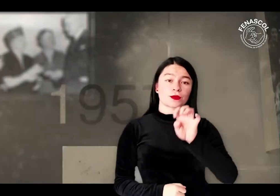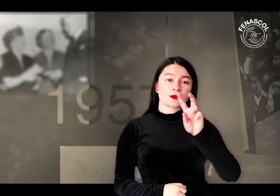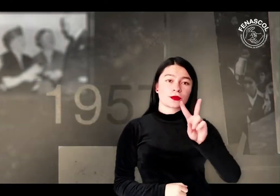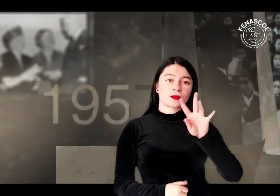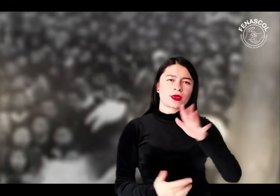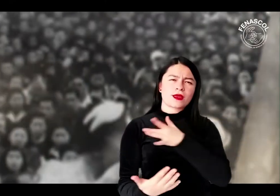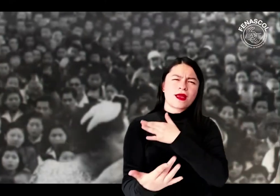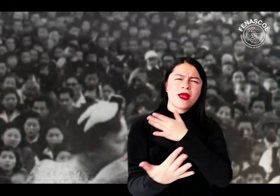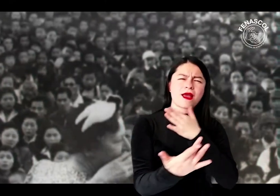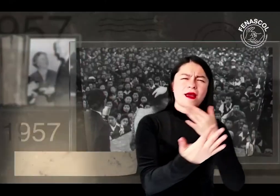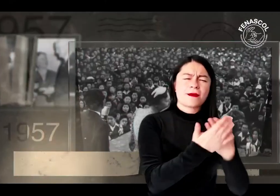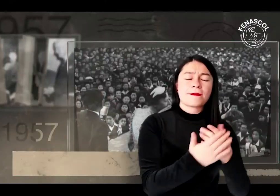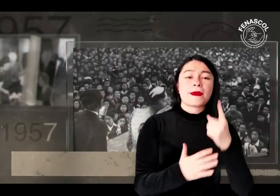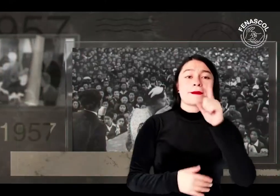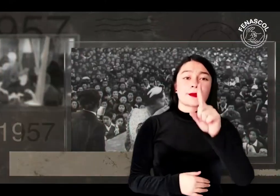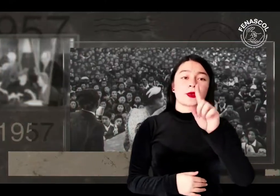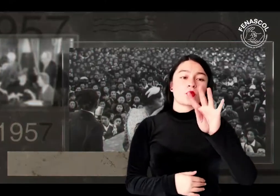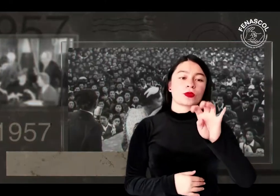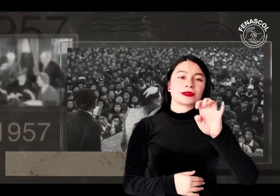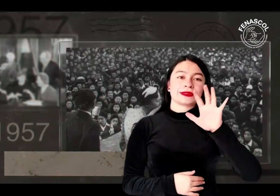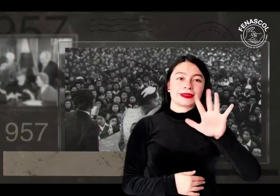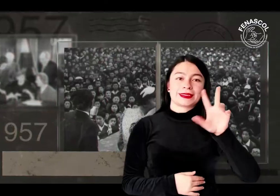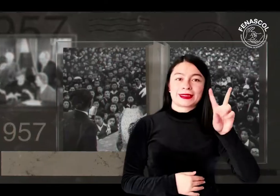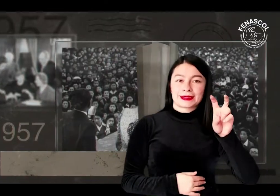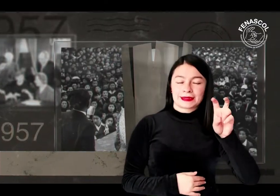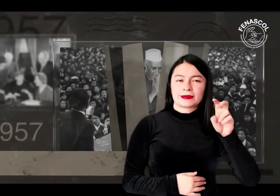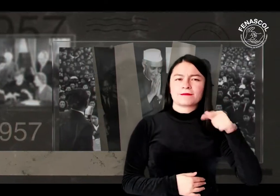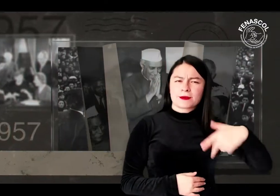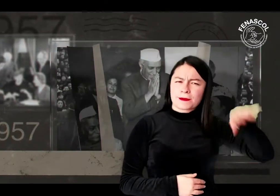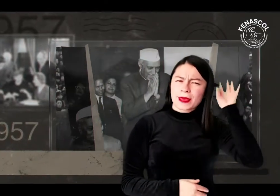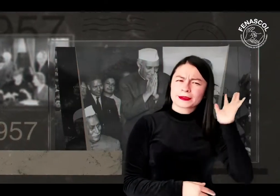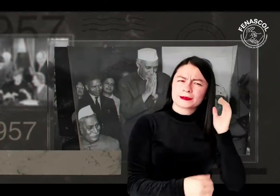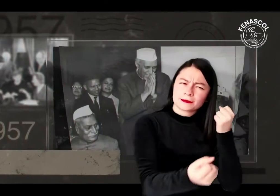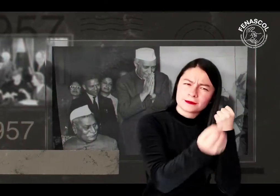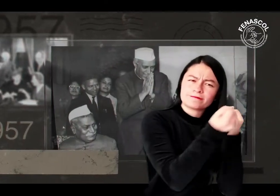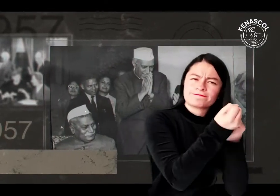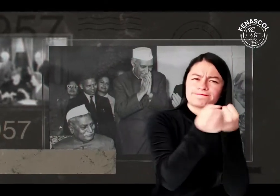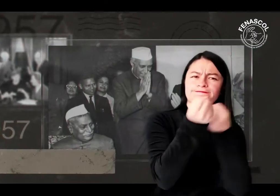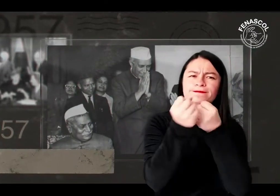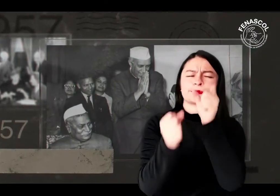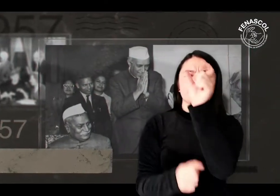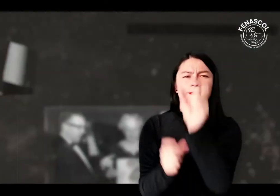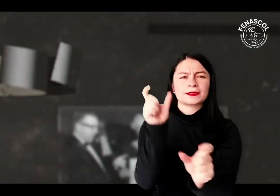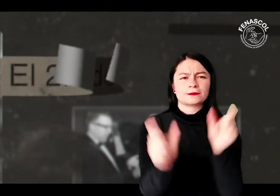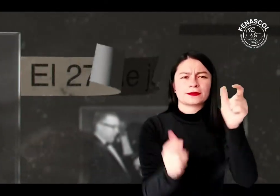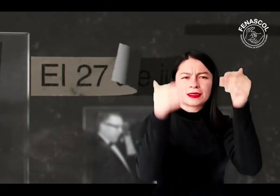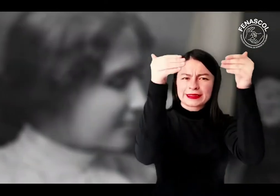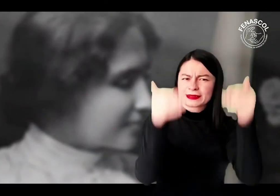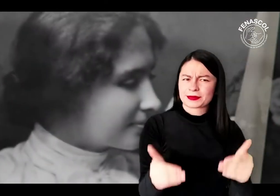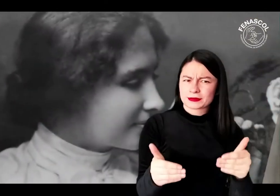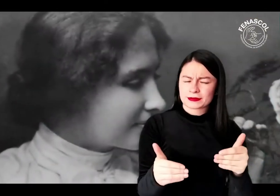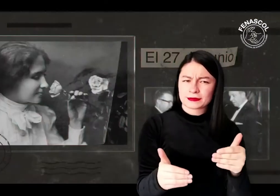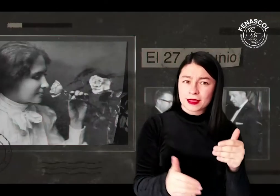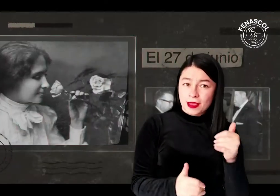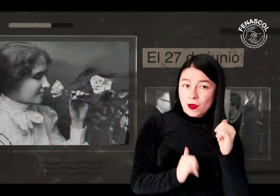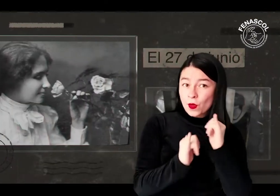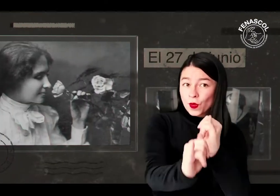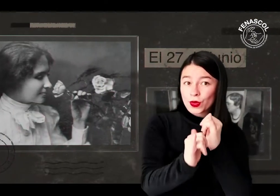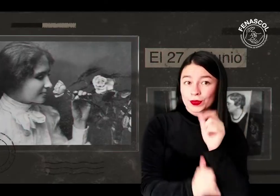Desde el año de 1924 hasta 1957 fue una activista. Se concentró en la